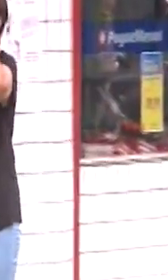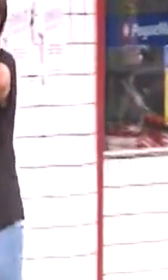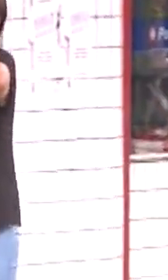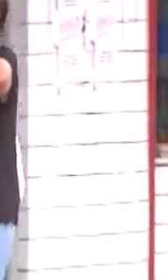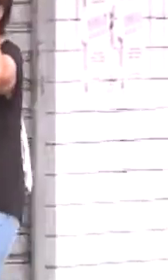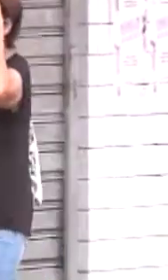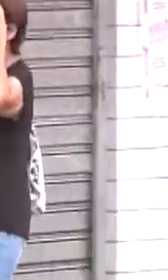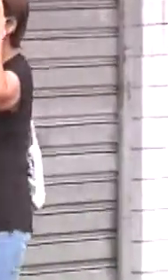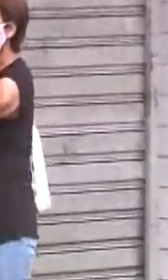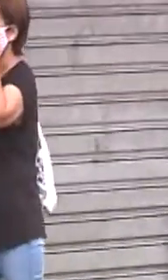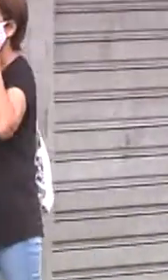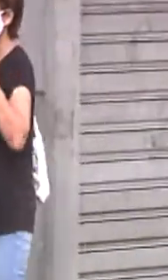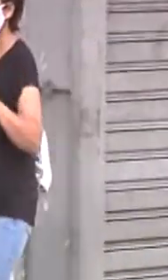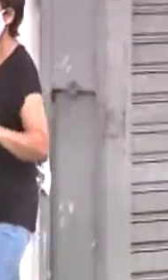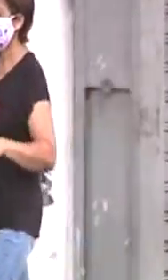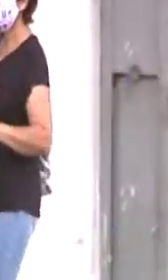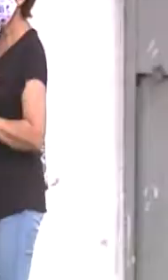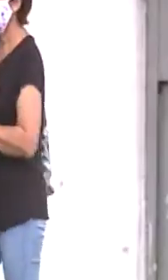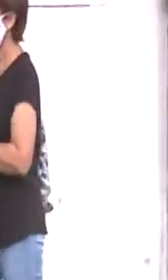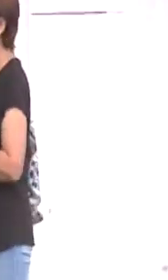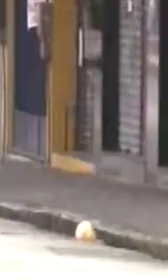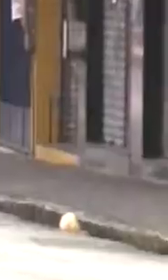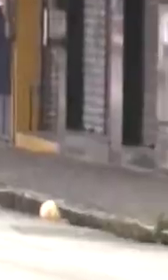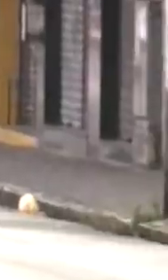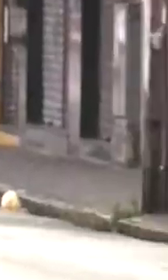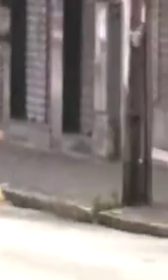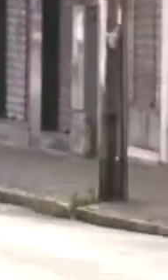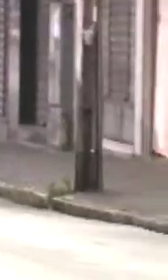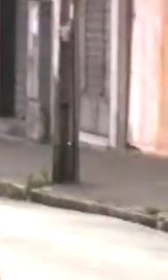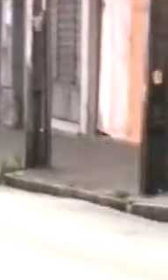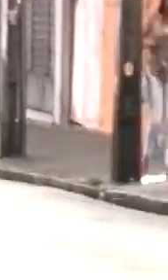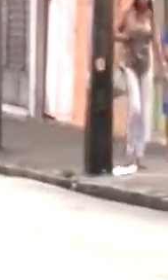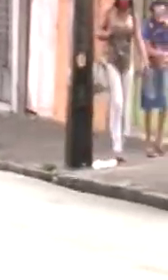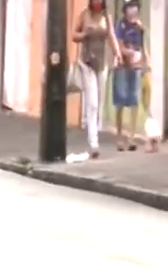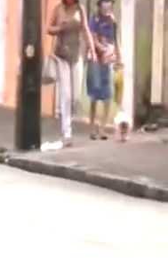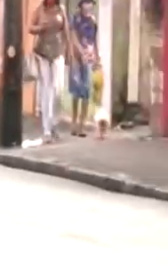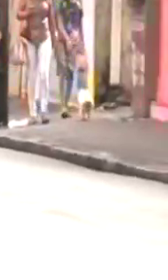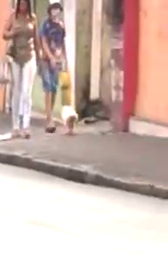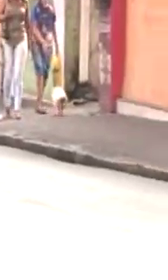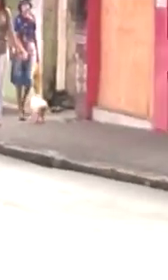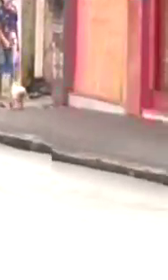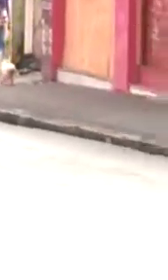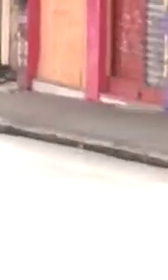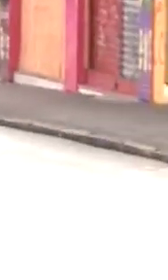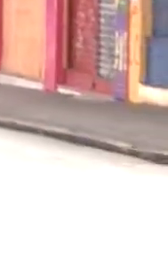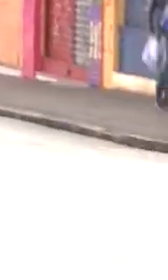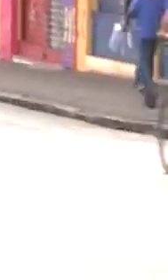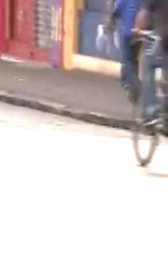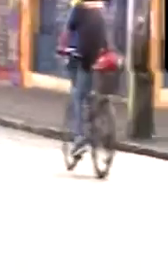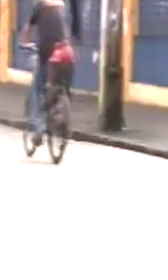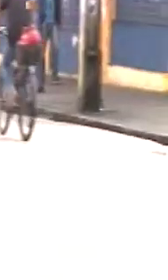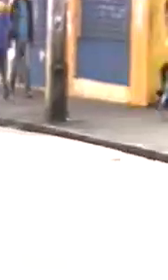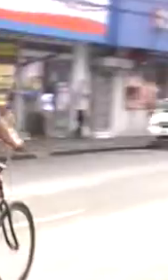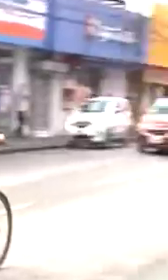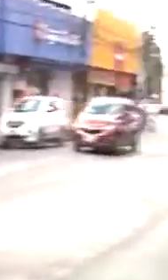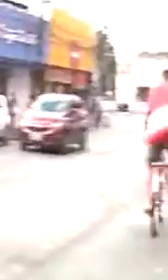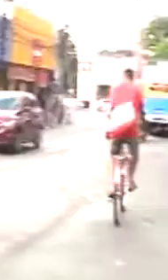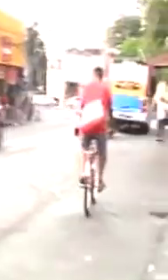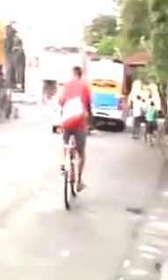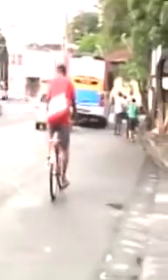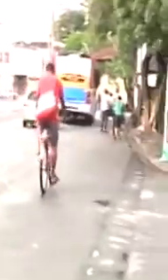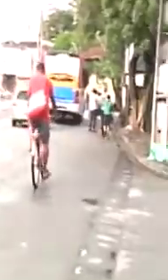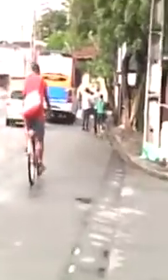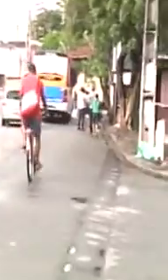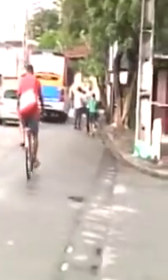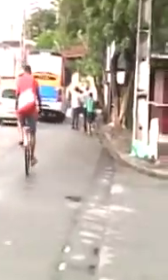que vem as cidades da região metropolitana do Recife e do Sertão vão permanecer na mesma fase do plano de reabertura. Ou